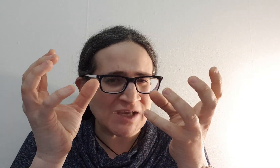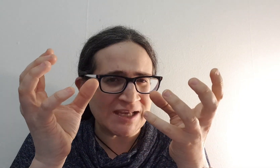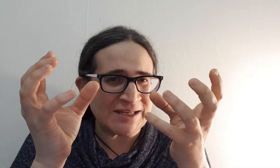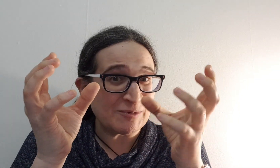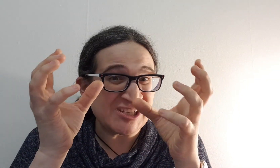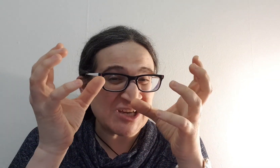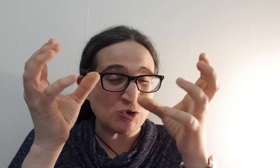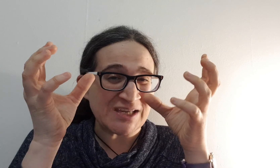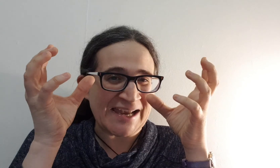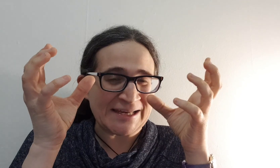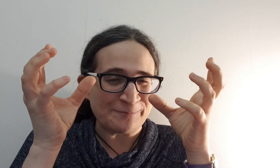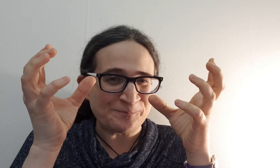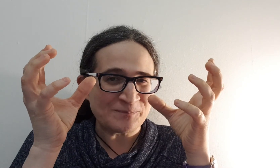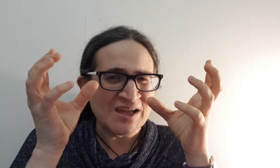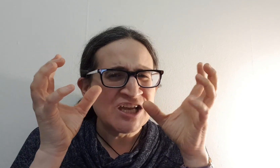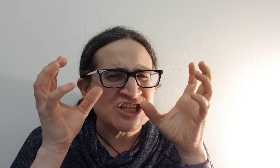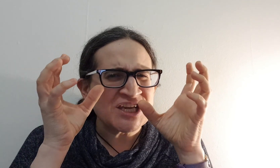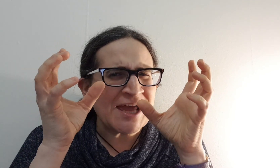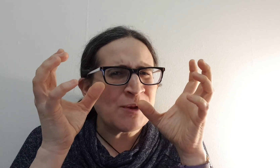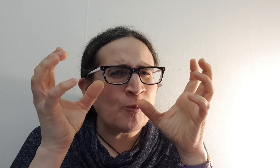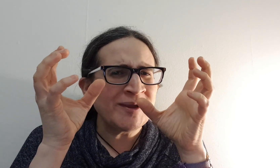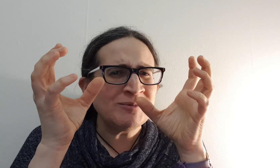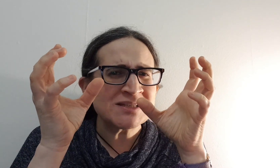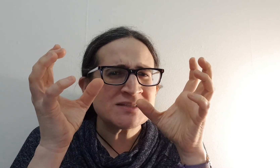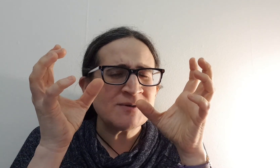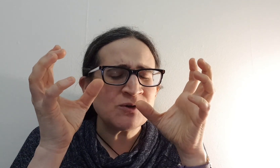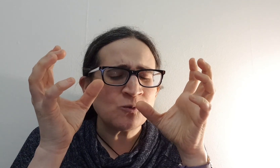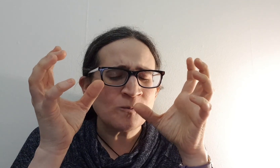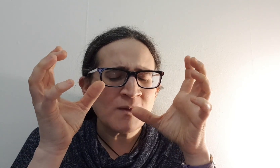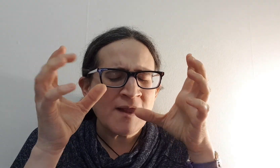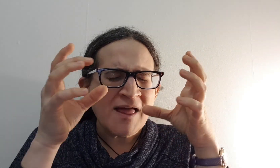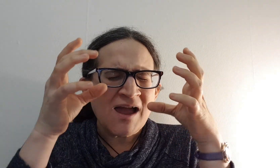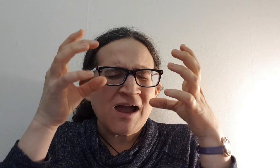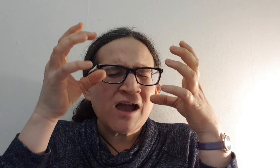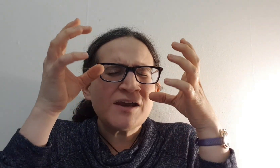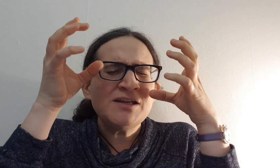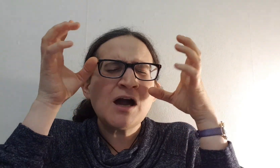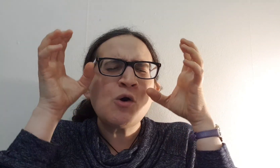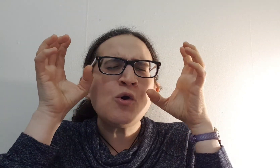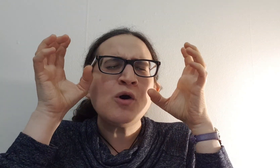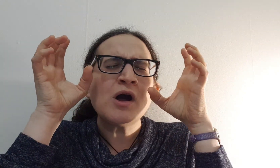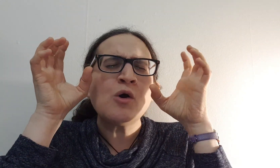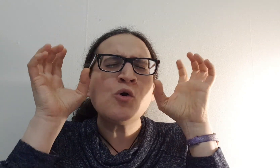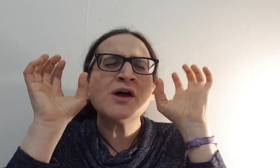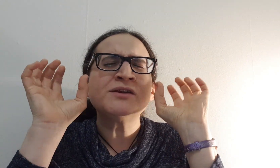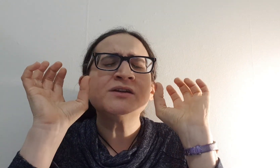כאלה עם קלישאות כאלה שאנחנו אומרים לעצמנו אני האור האור אני